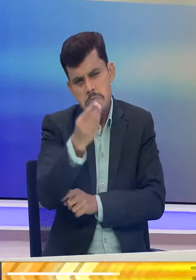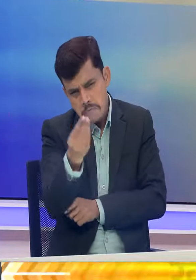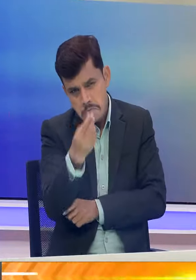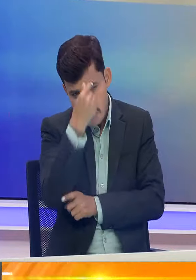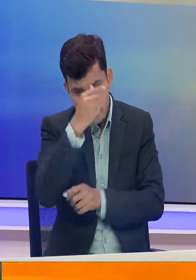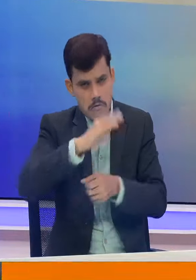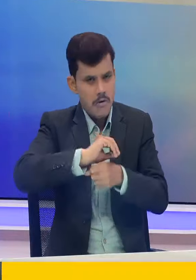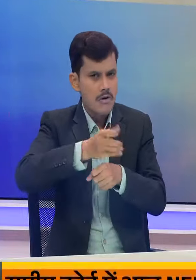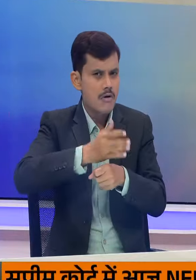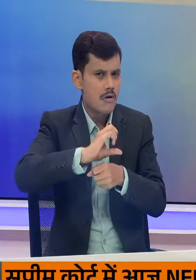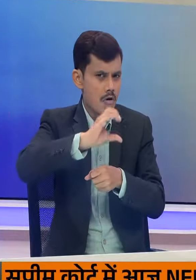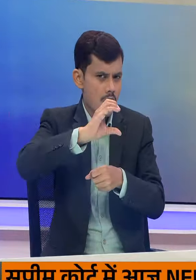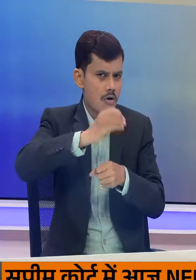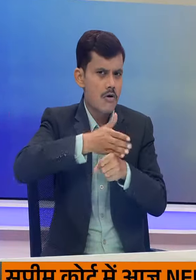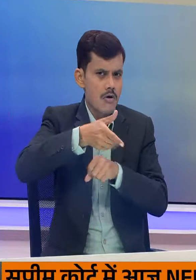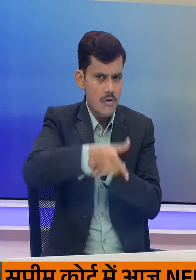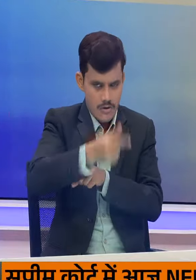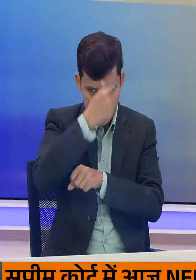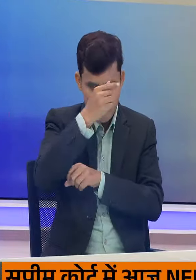फिलाल अनुभफ हो रहा है